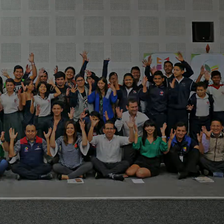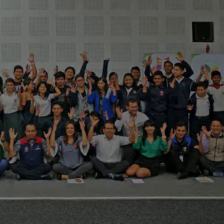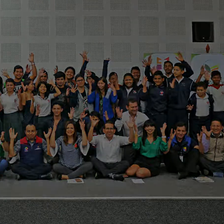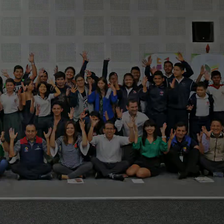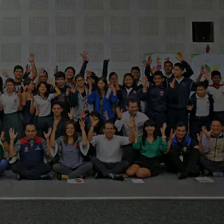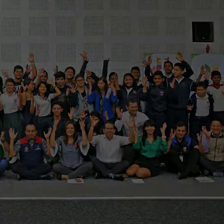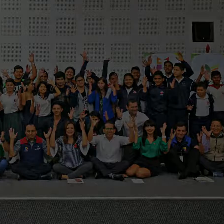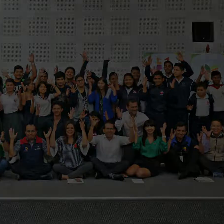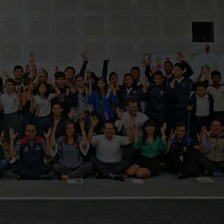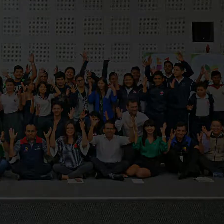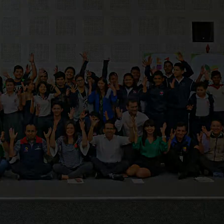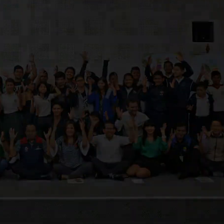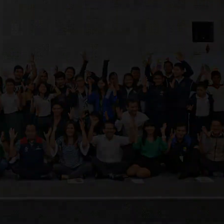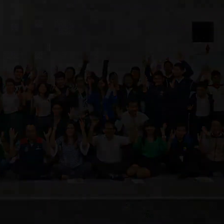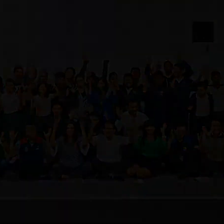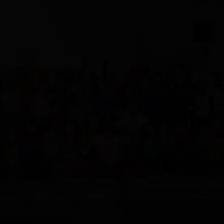Gracias por Gracias por ver el video.